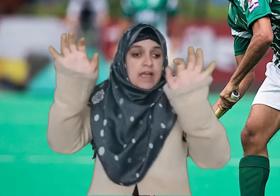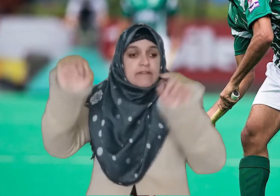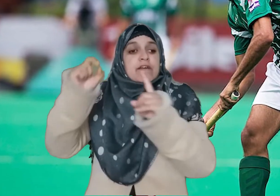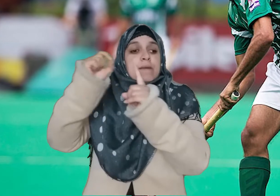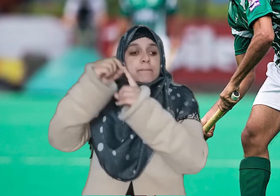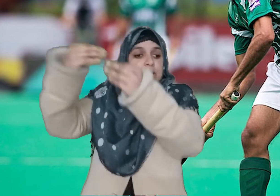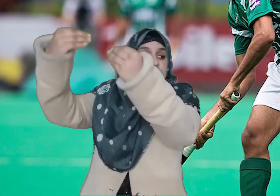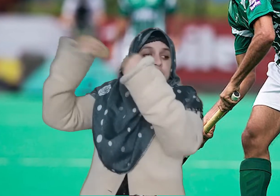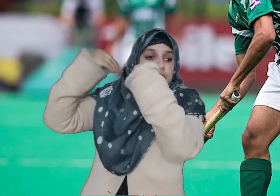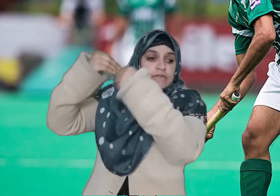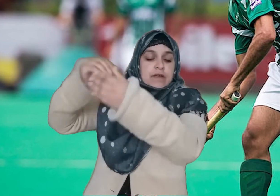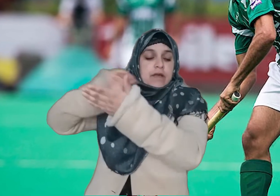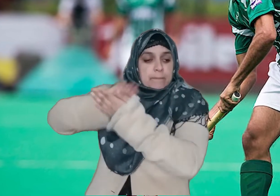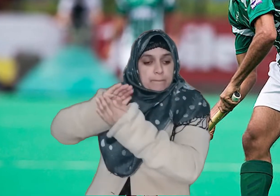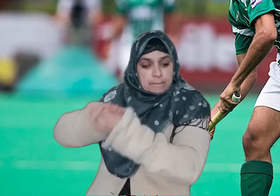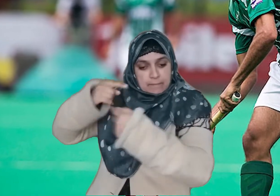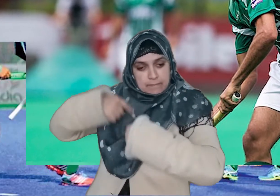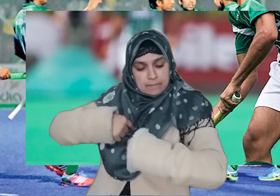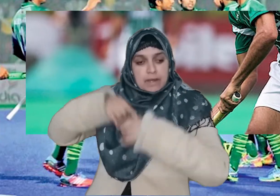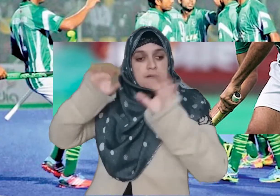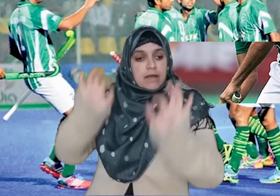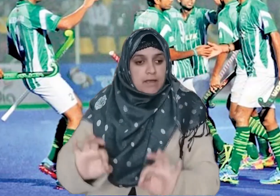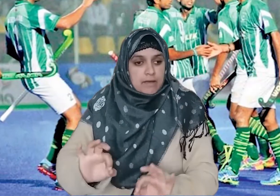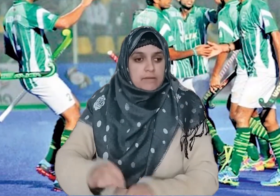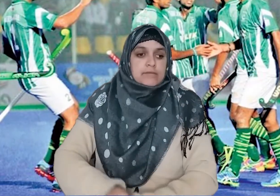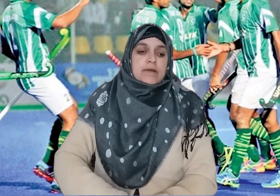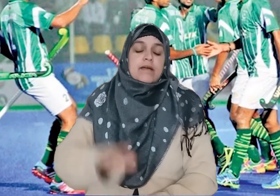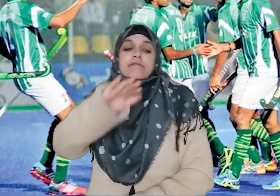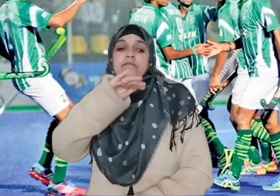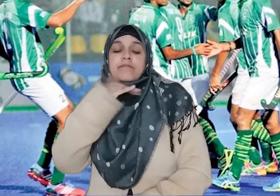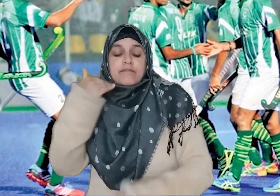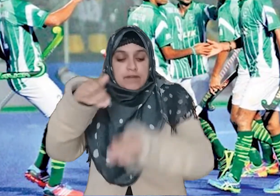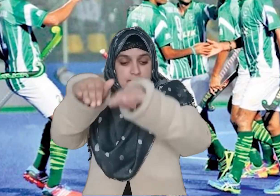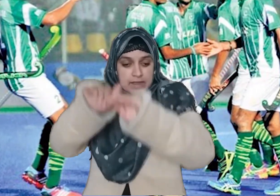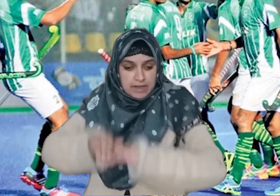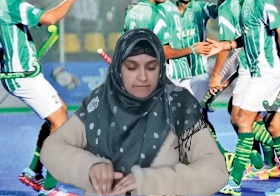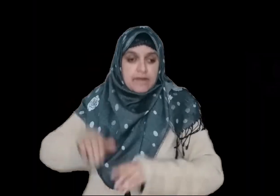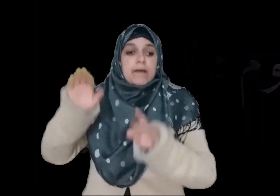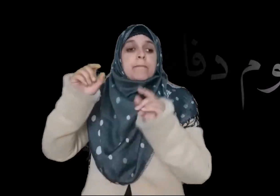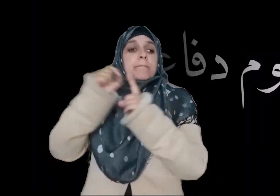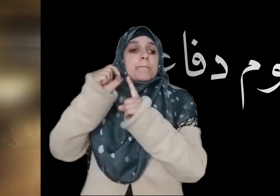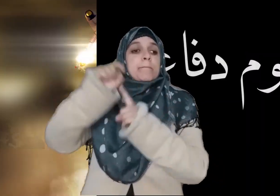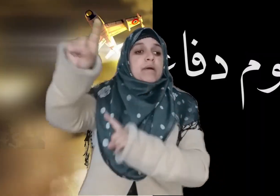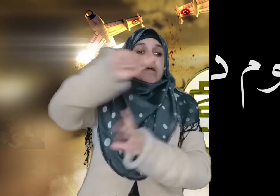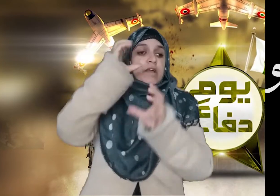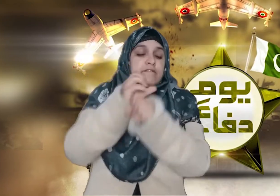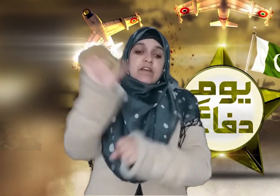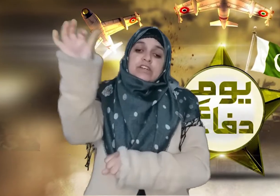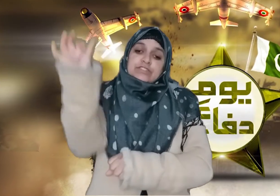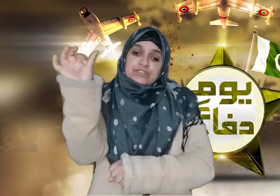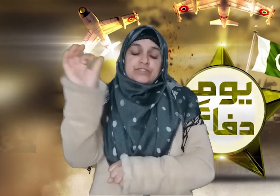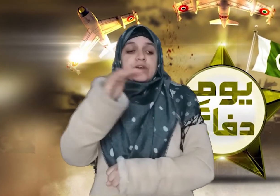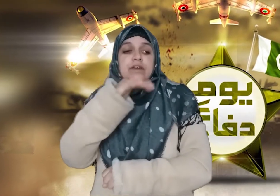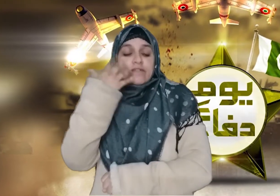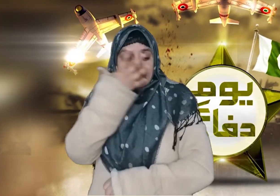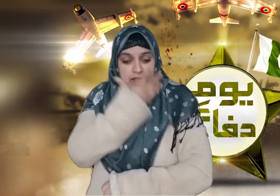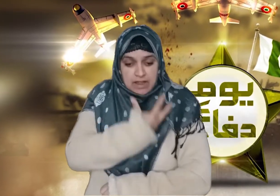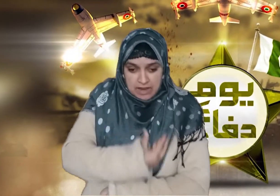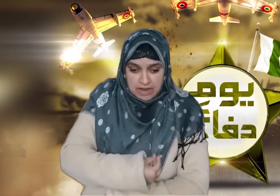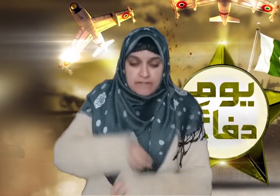کہ ہاکی کے زیادہ اعزازات پاکستان کے پاس رہے ہیں یوم دفاع پاکستان ہر سال 6 ستمبر کو